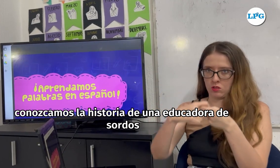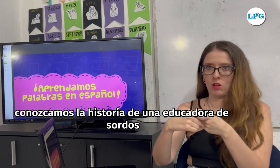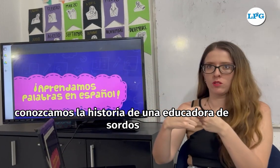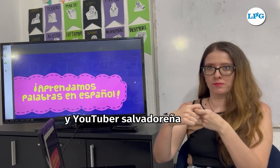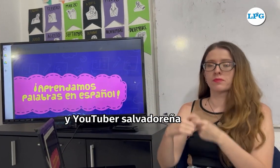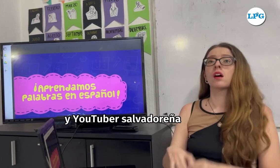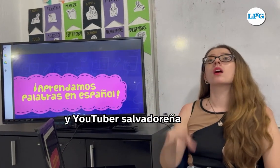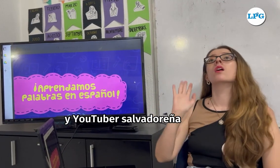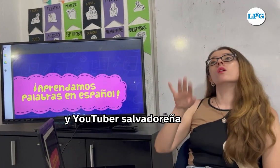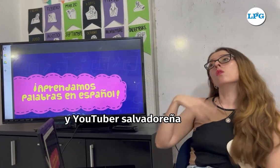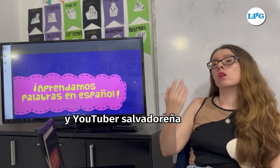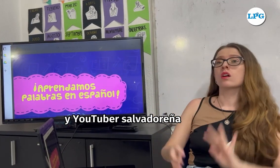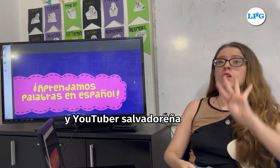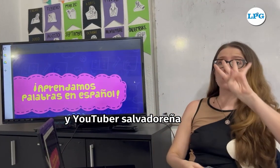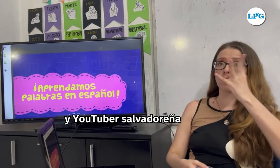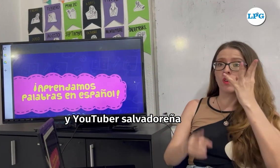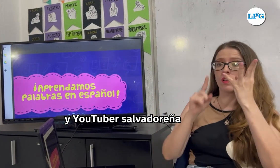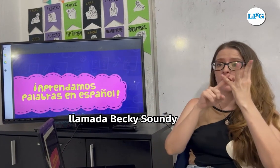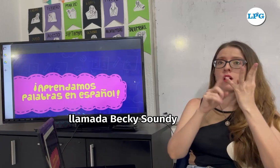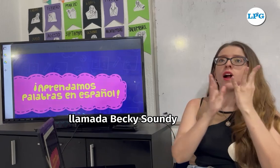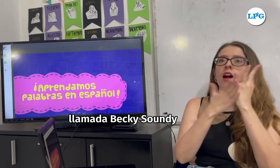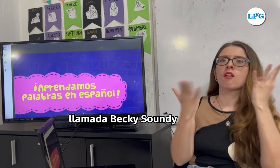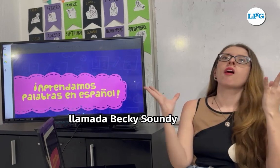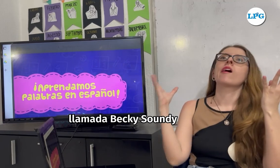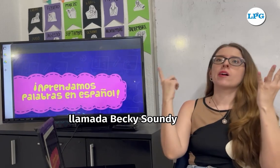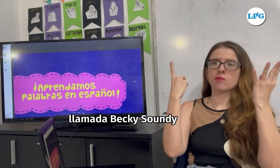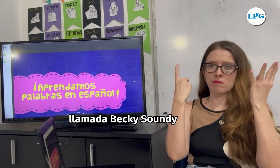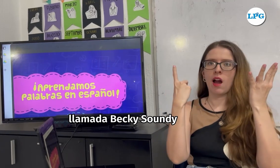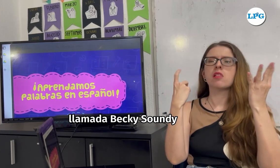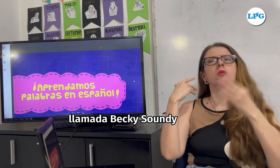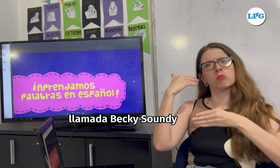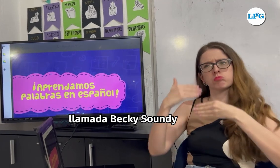sordos y youtuber salvadoreña, llamada Becky Zondi.